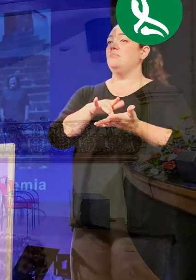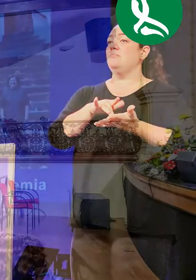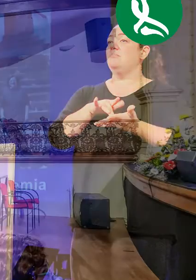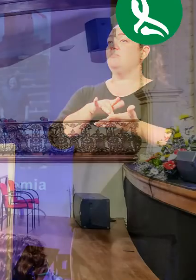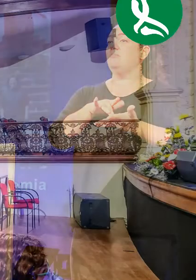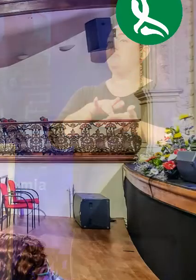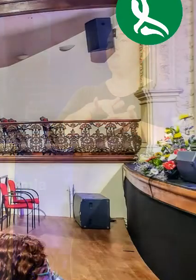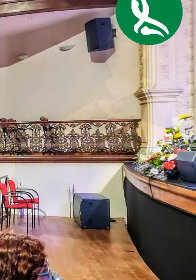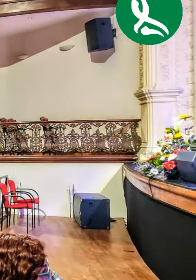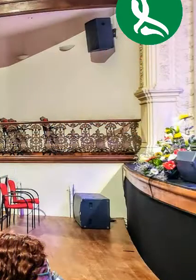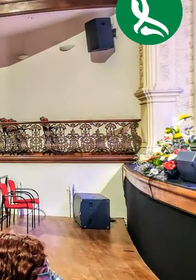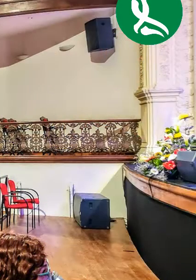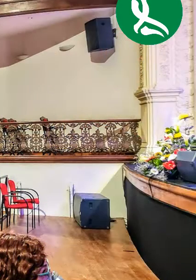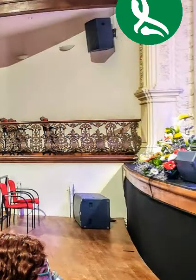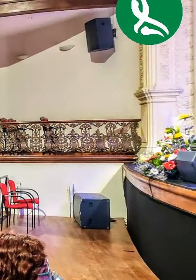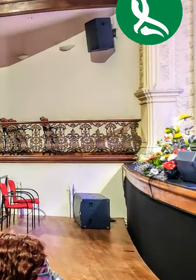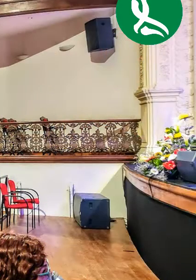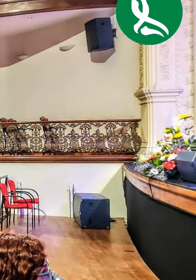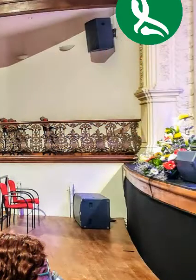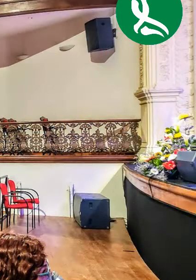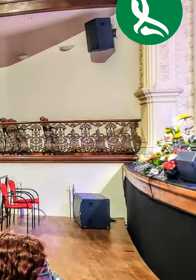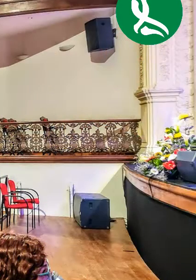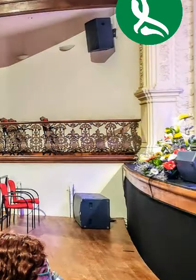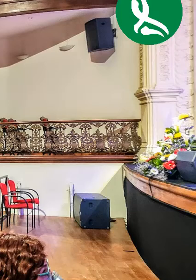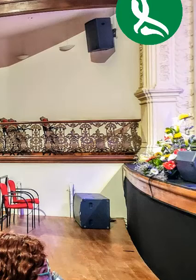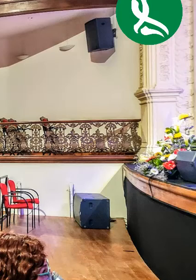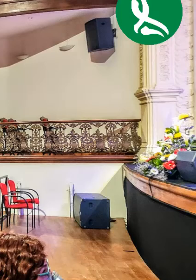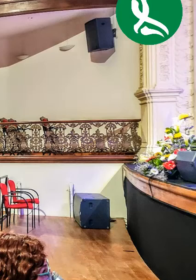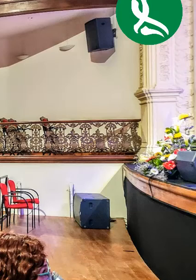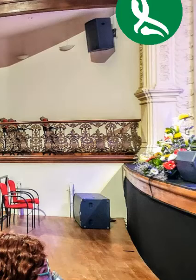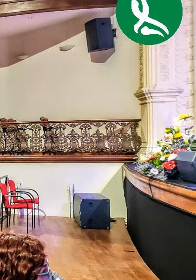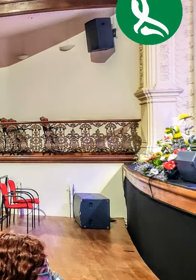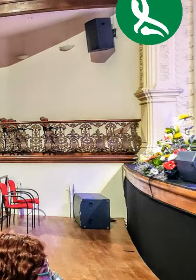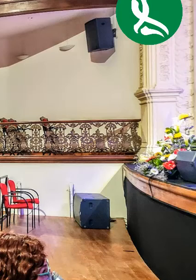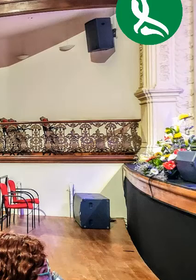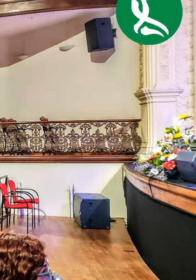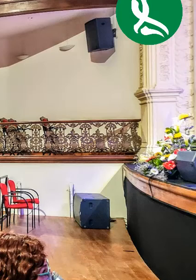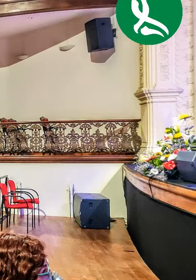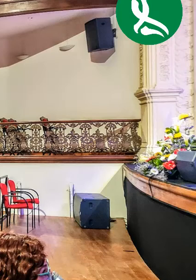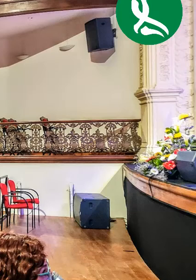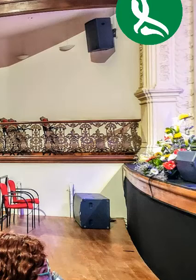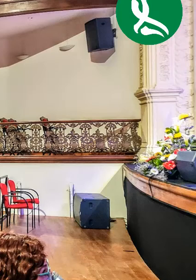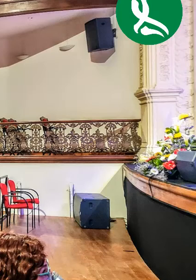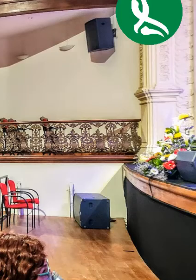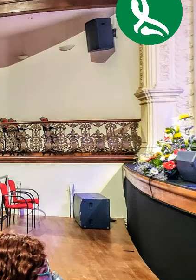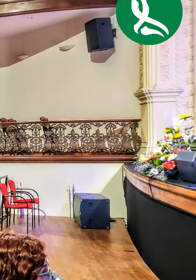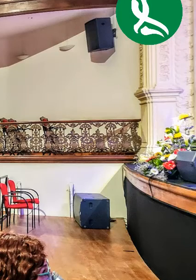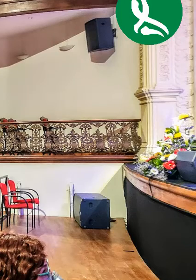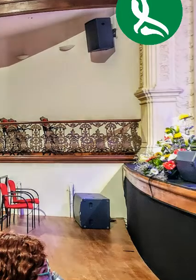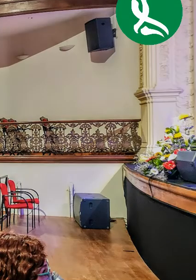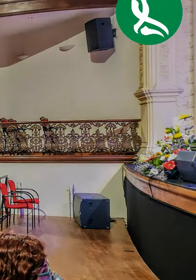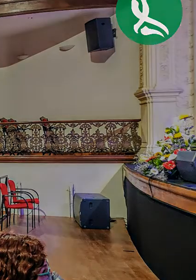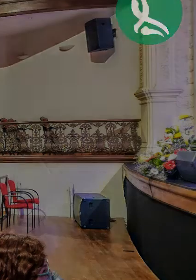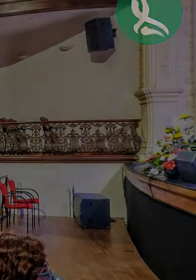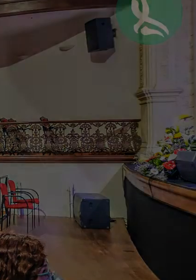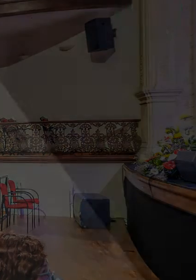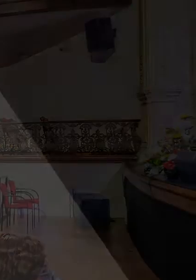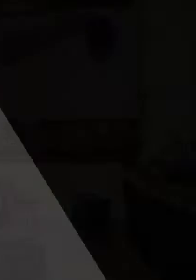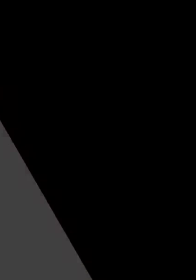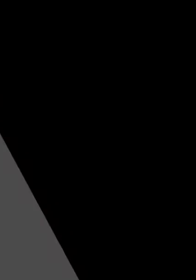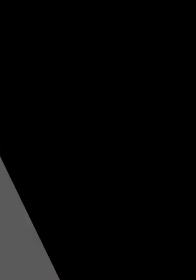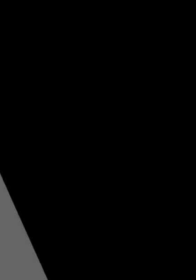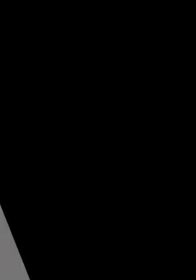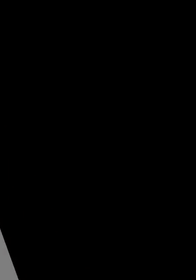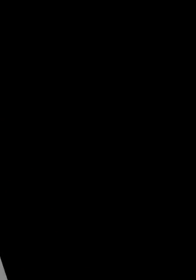La Palma como los desayunos de Santo Domingo y por la que hoy nos dais este premio. Gracias.